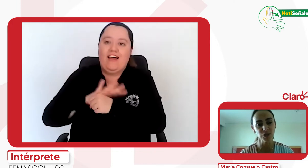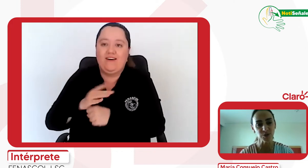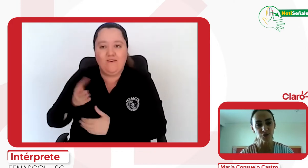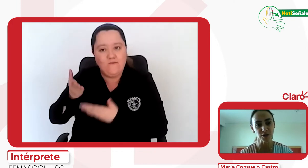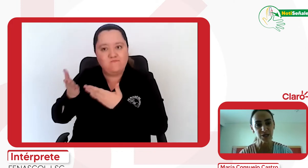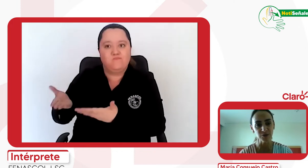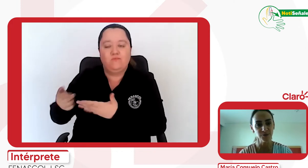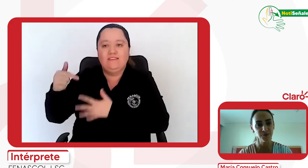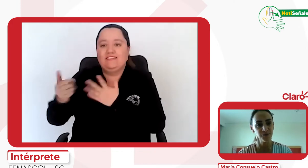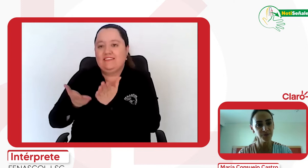servicios, Camila.